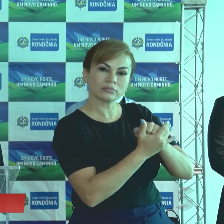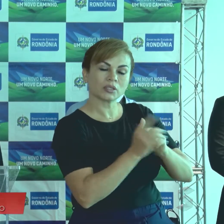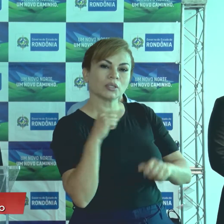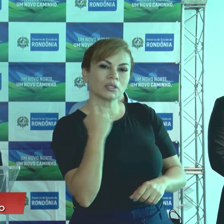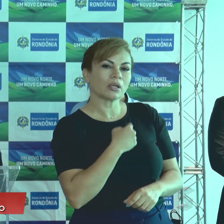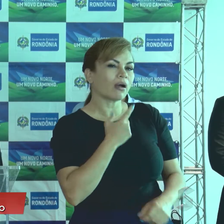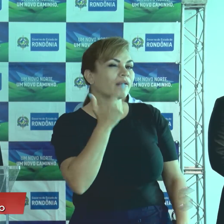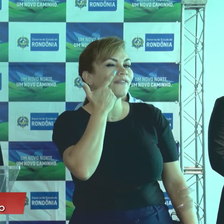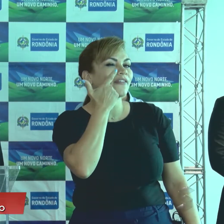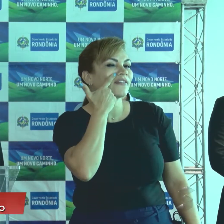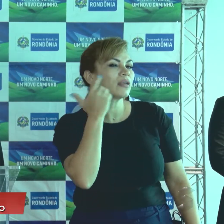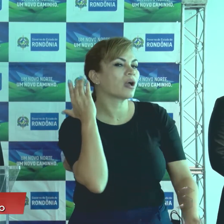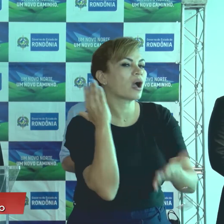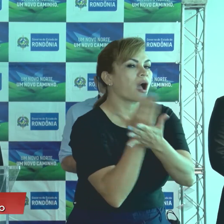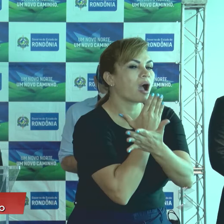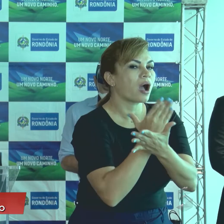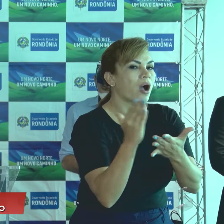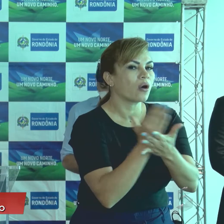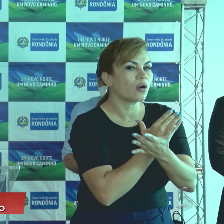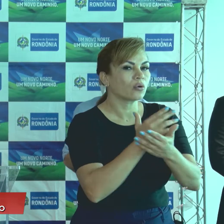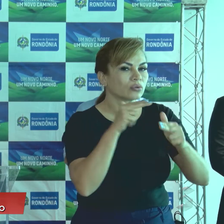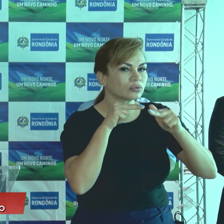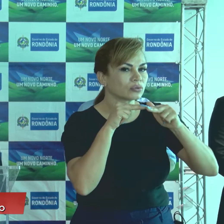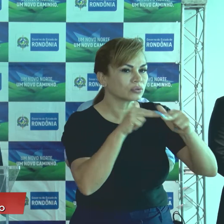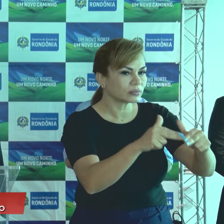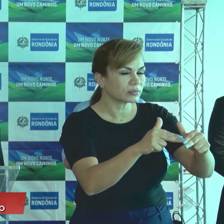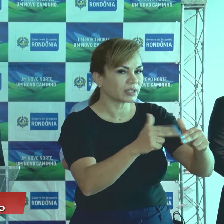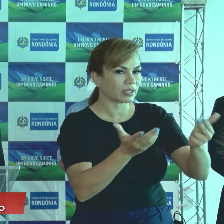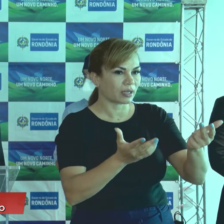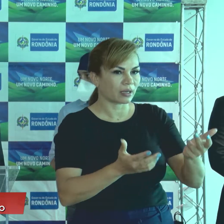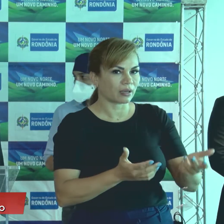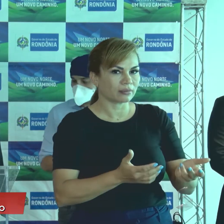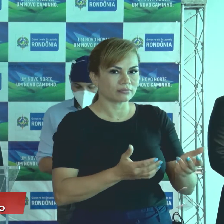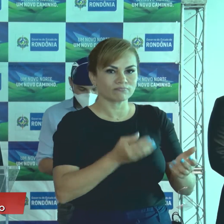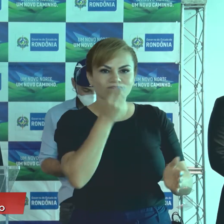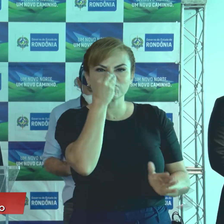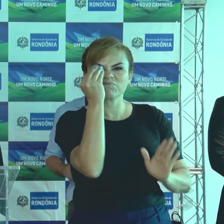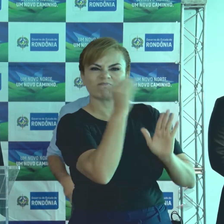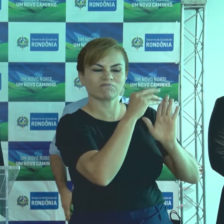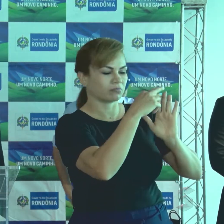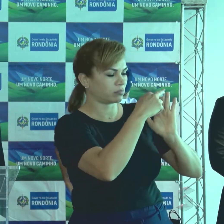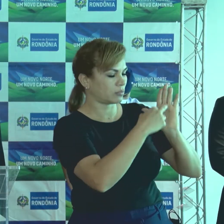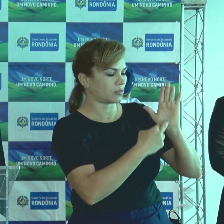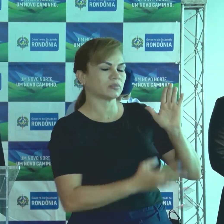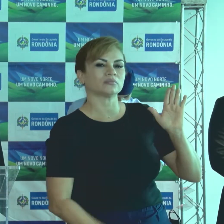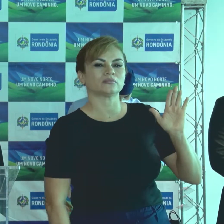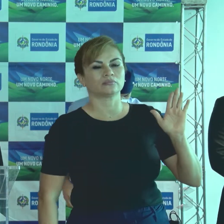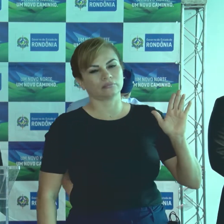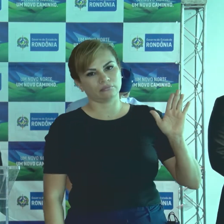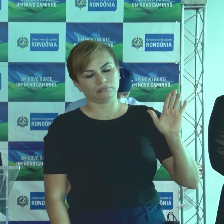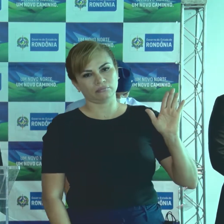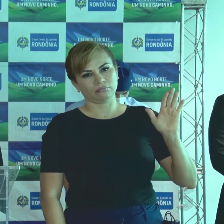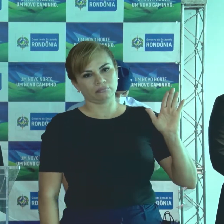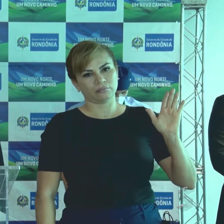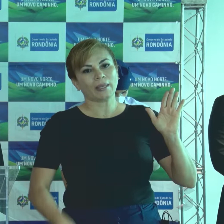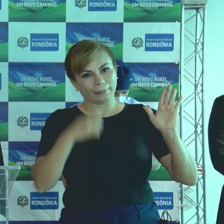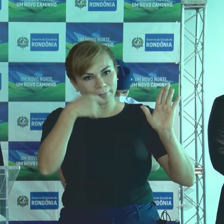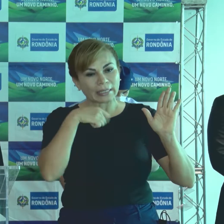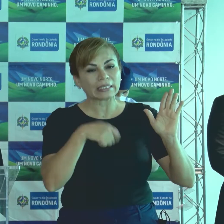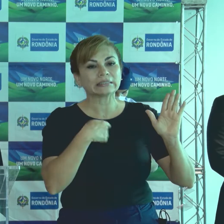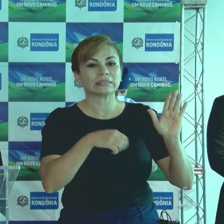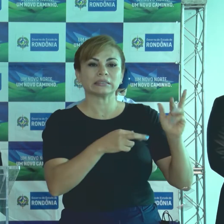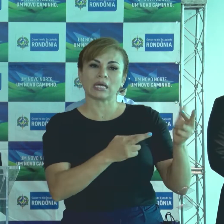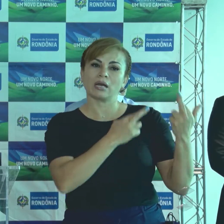supermercados não cumprirem com a sua obrigação, com o seu dever de cidadão, de